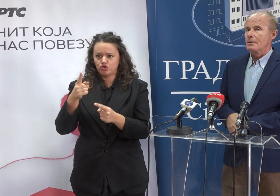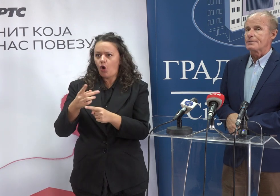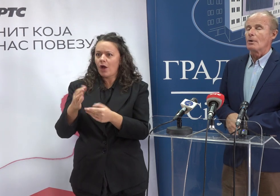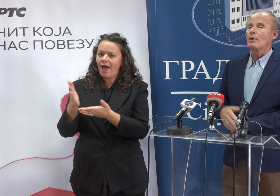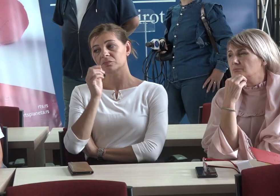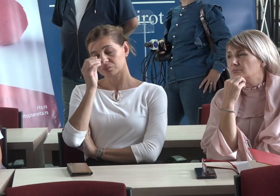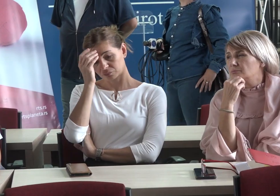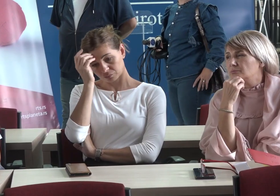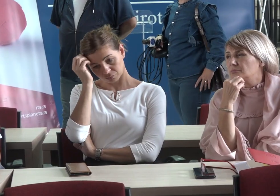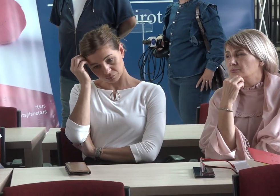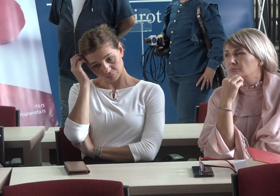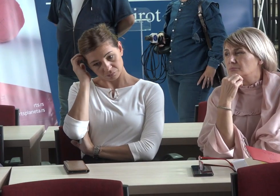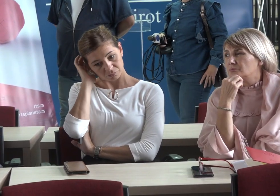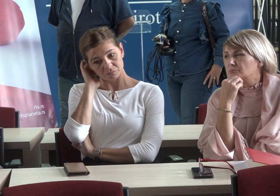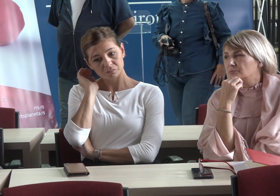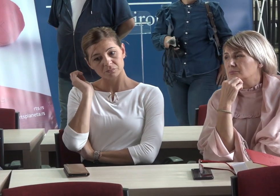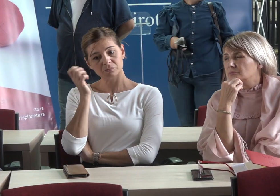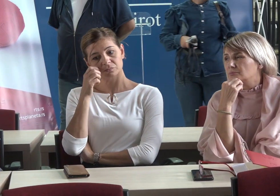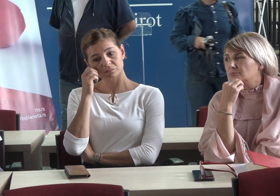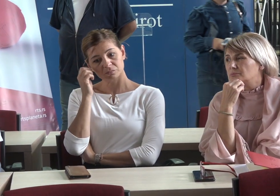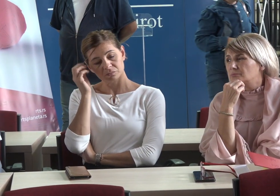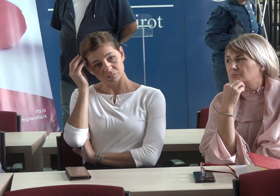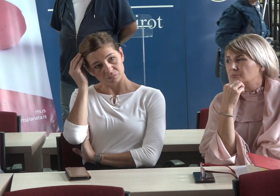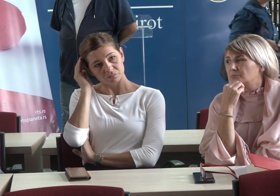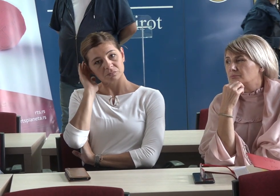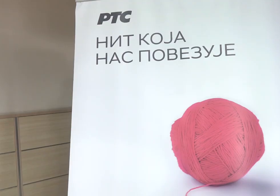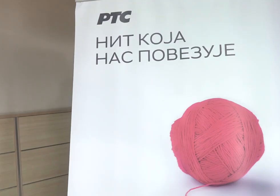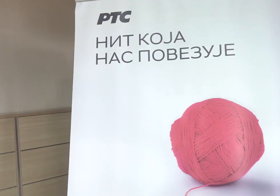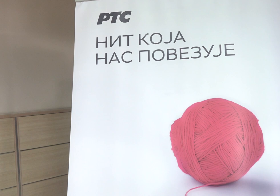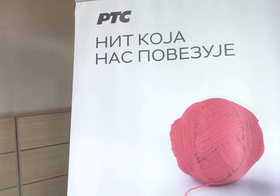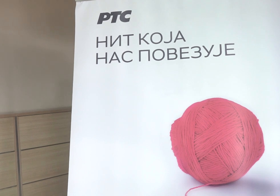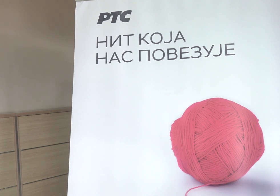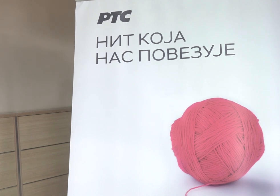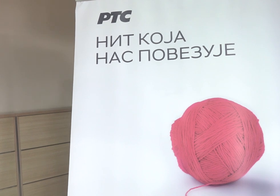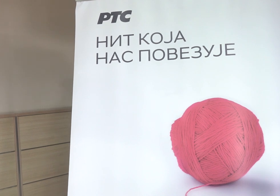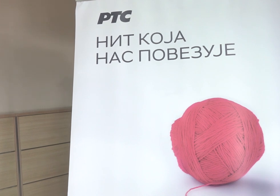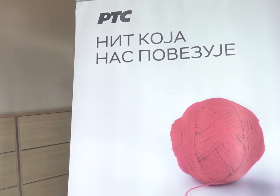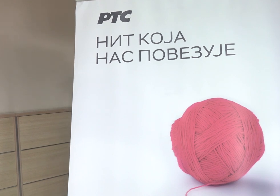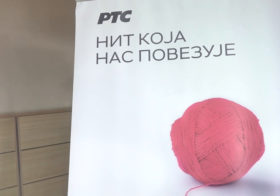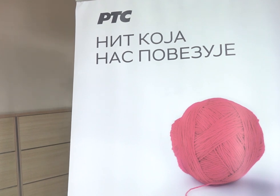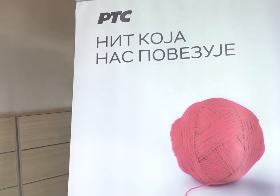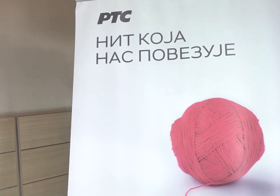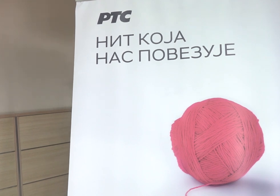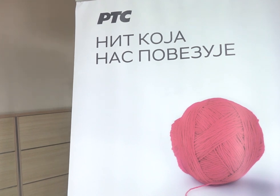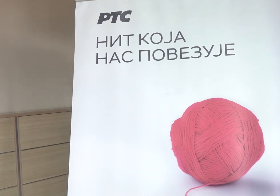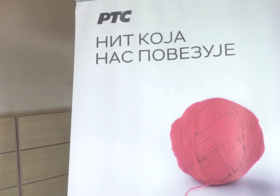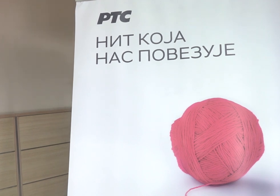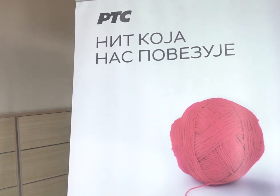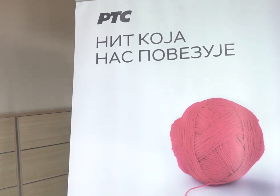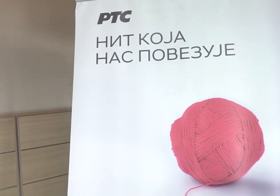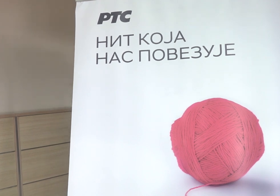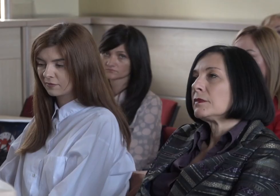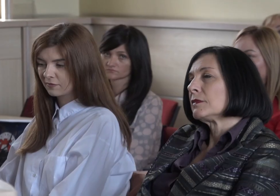ovde u pirot. One javne rasprave koje su prošle nedelje održane u Beogradu i Sremskoj Mitrovici pokazale su da su građani i